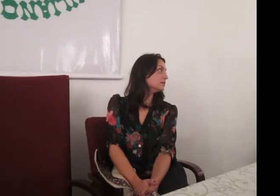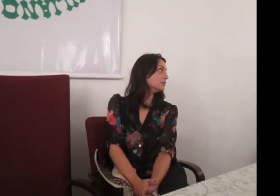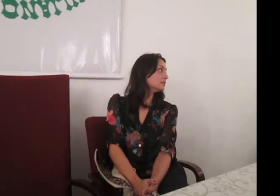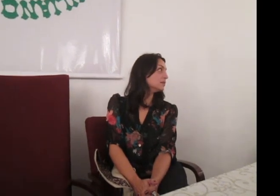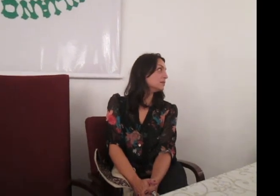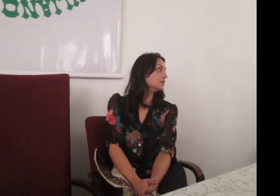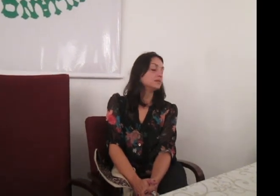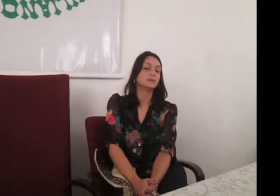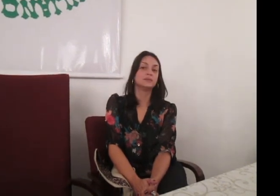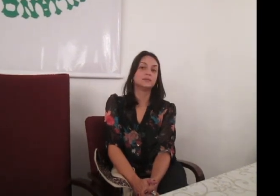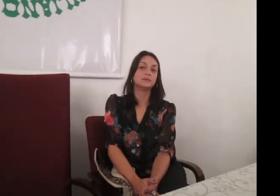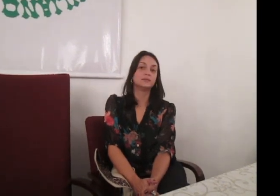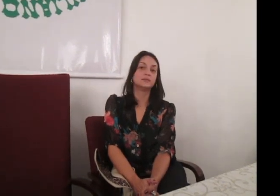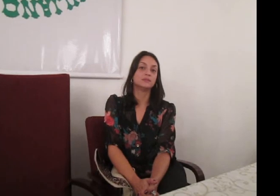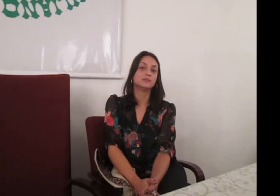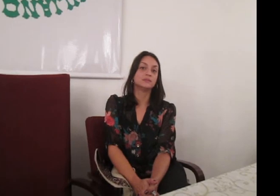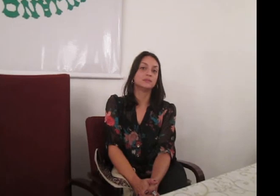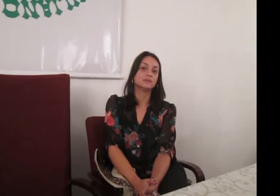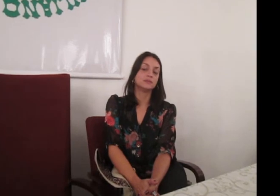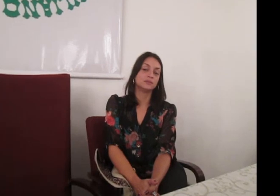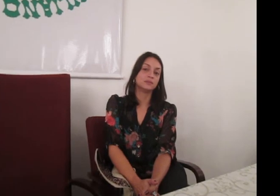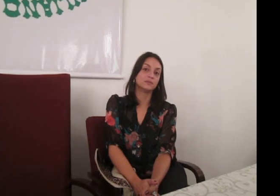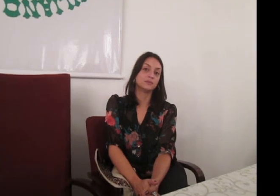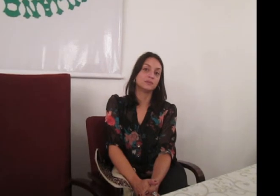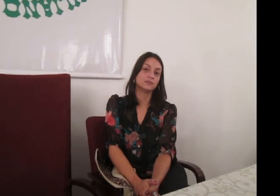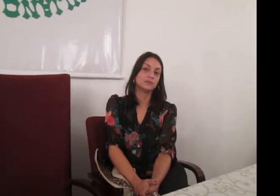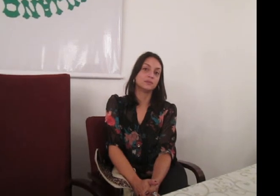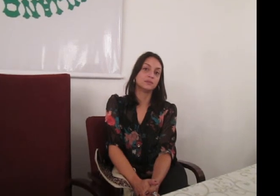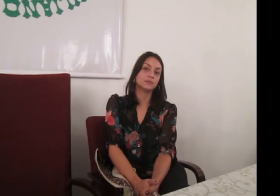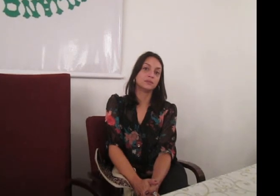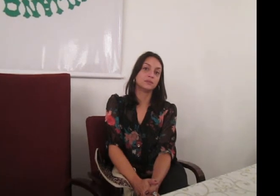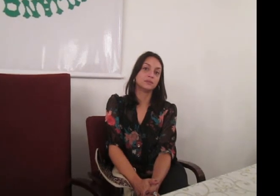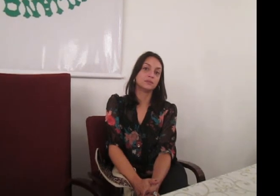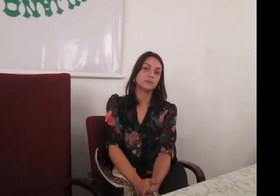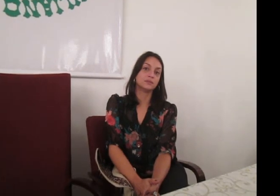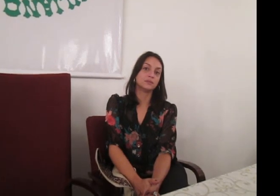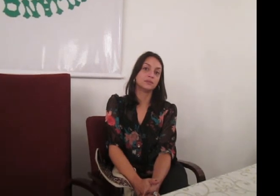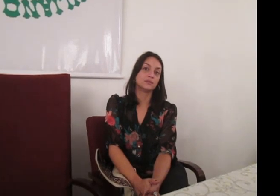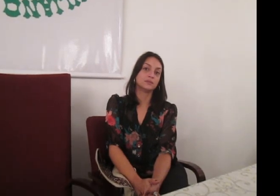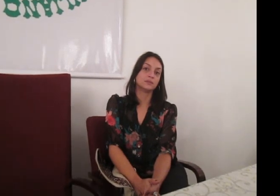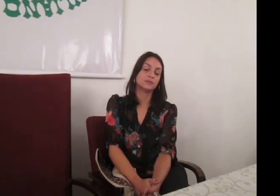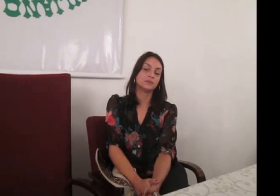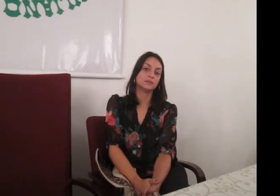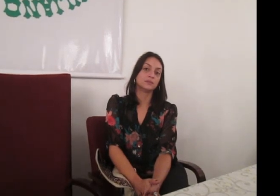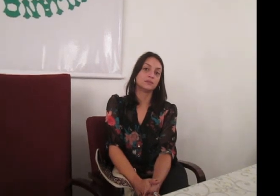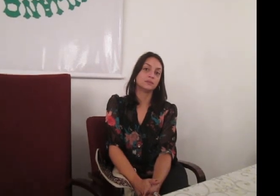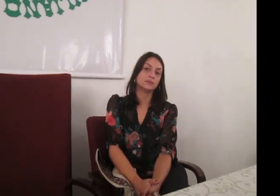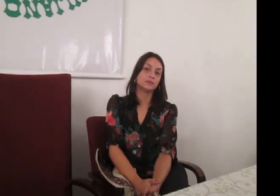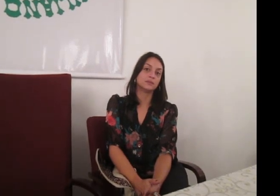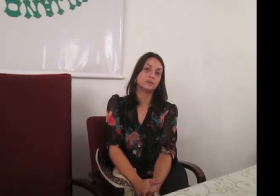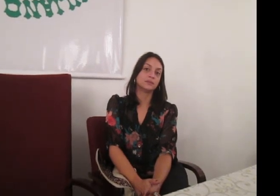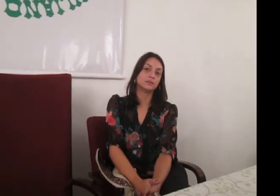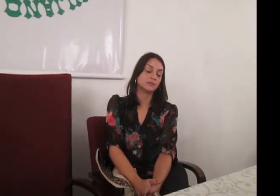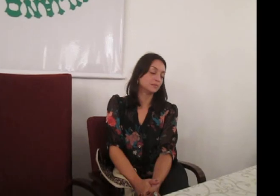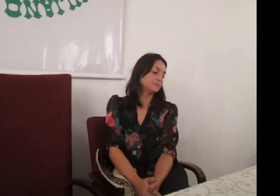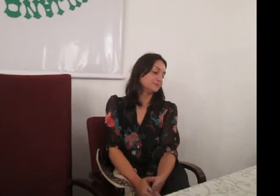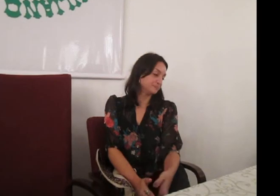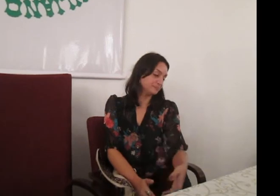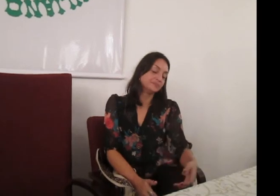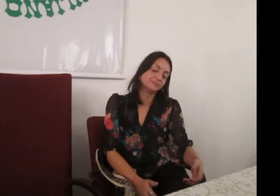Porque para viabilizar a oportunidade de inclusão no mercado de trabalho do surdo,